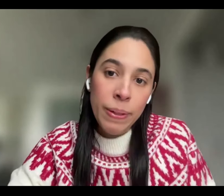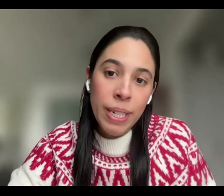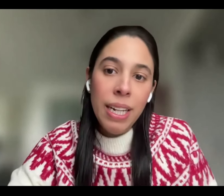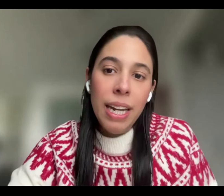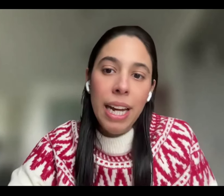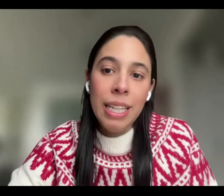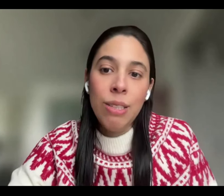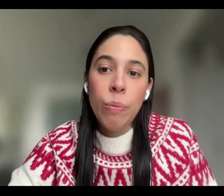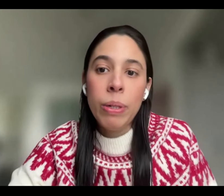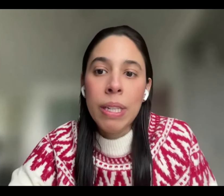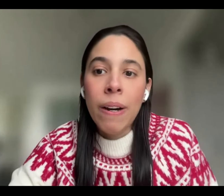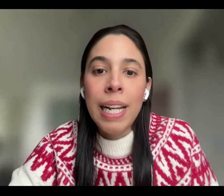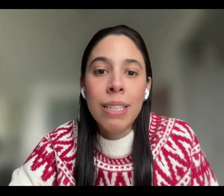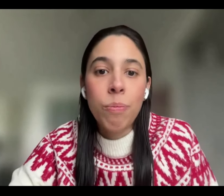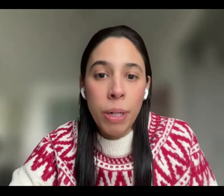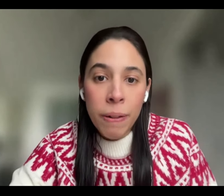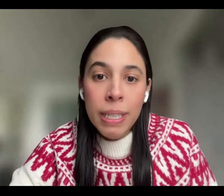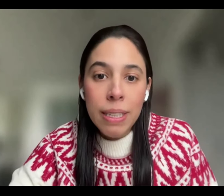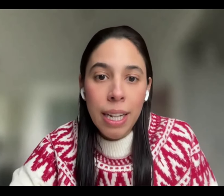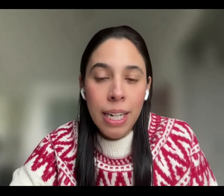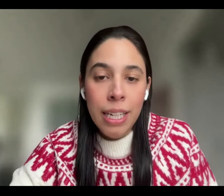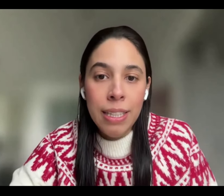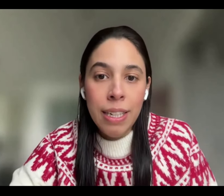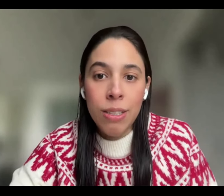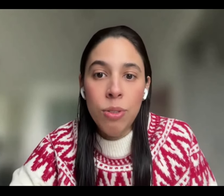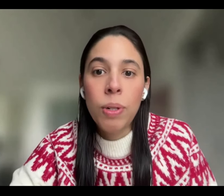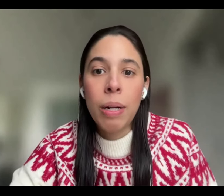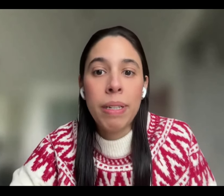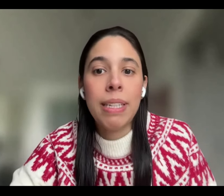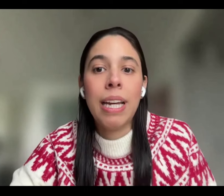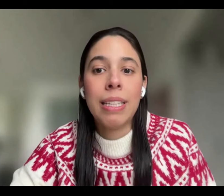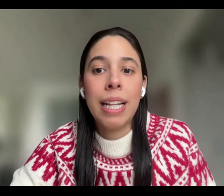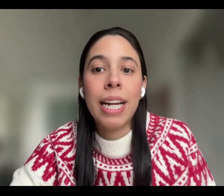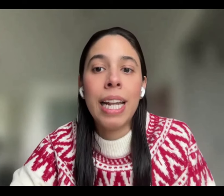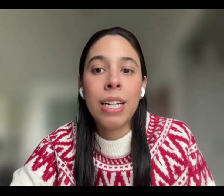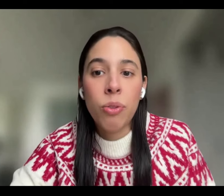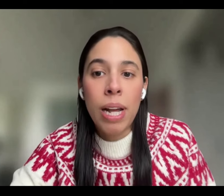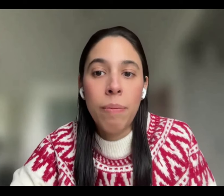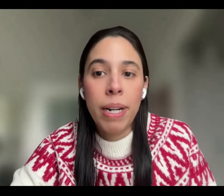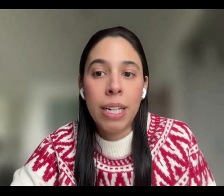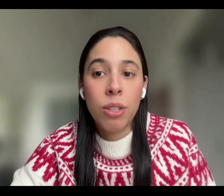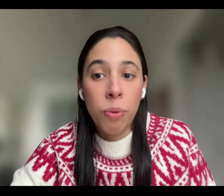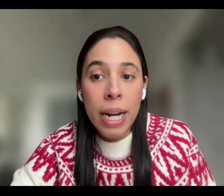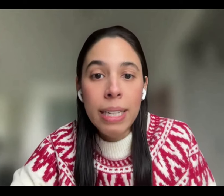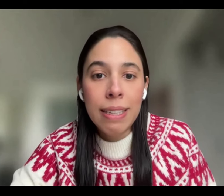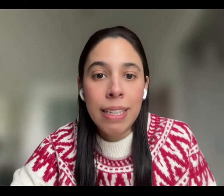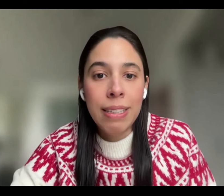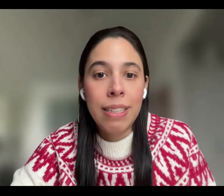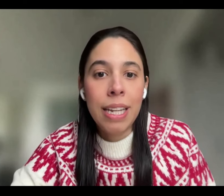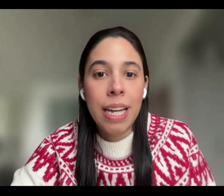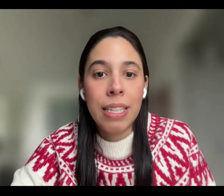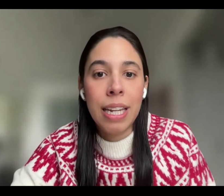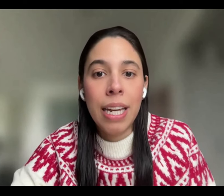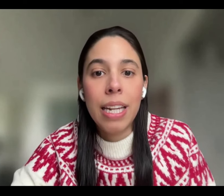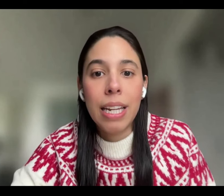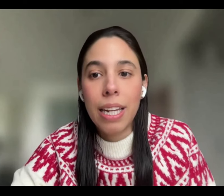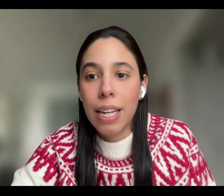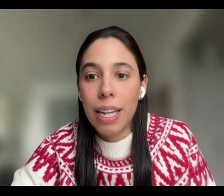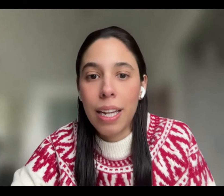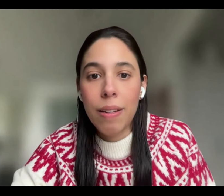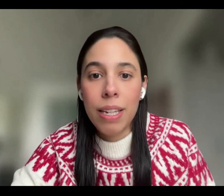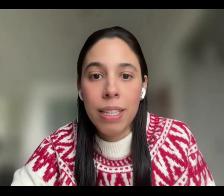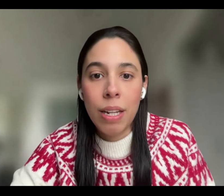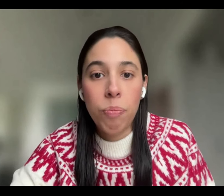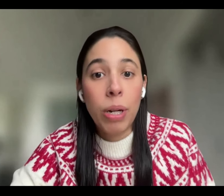primero, Ernesto aportaba las pruebas que acreditaran su capacidad legal actual para actuar sin necesidad de